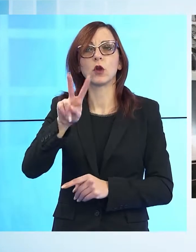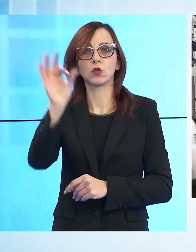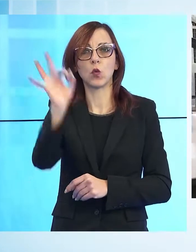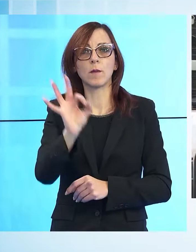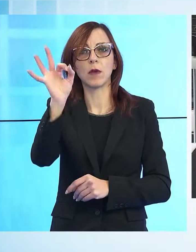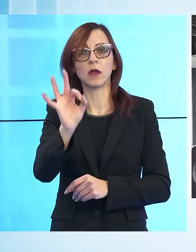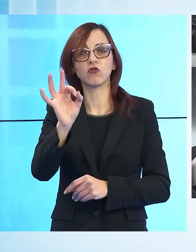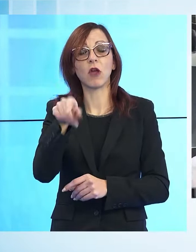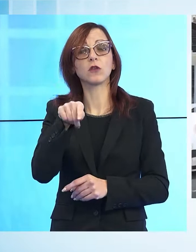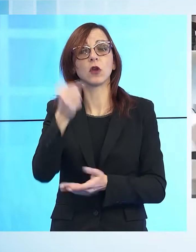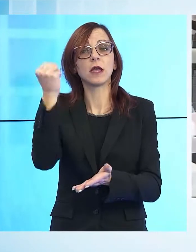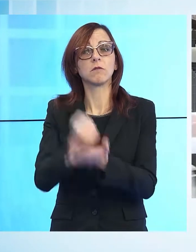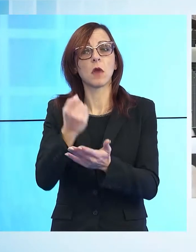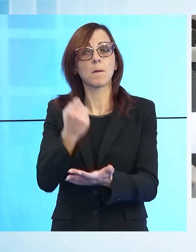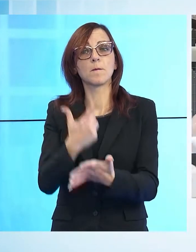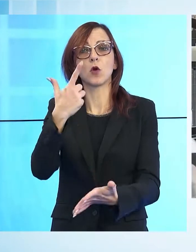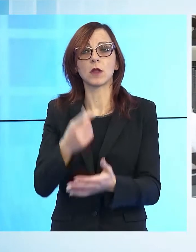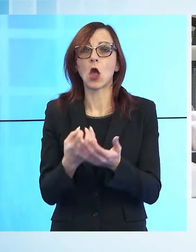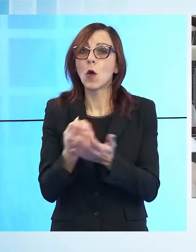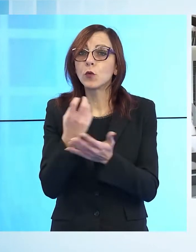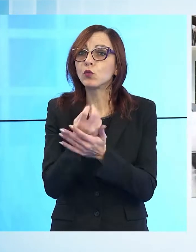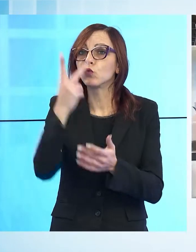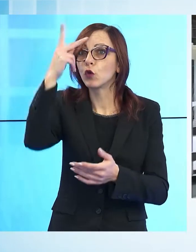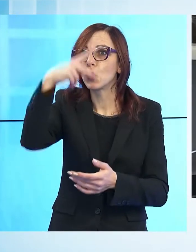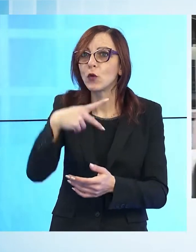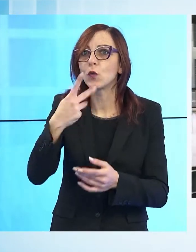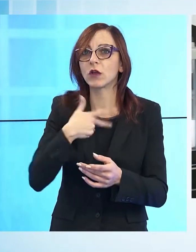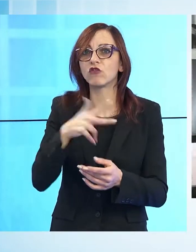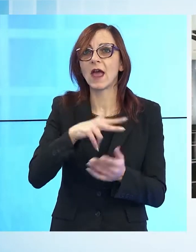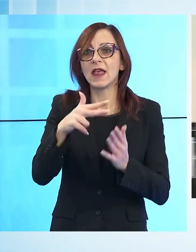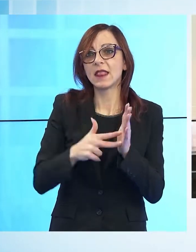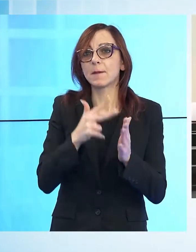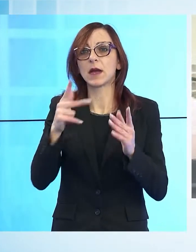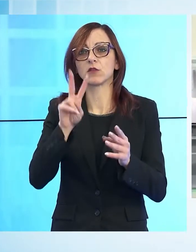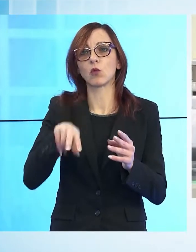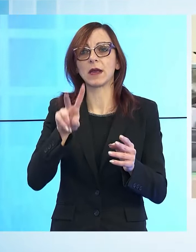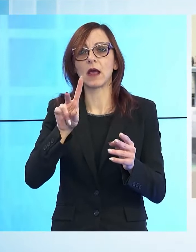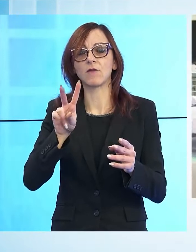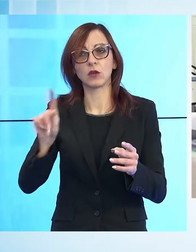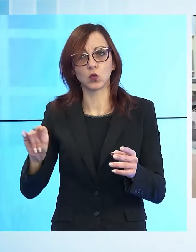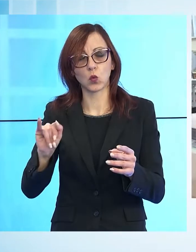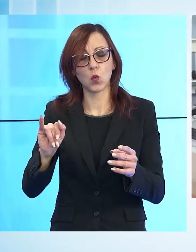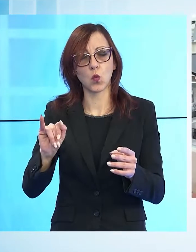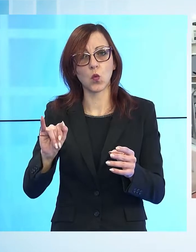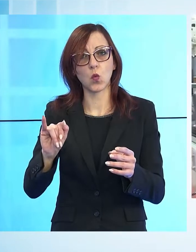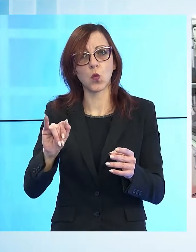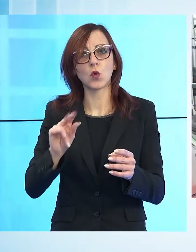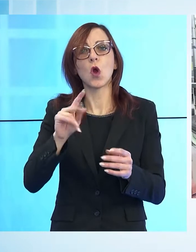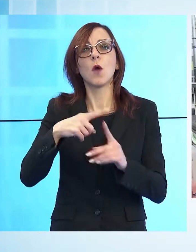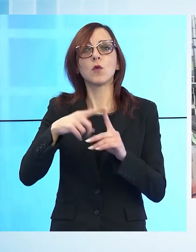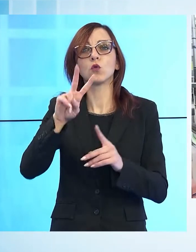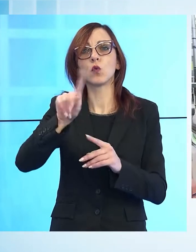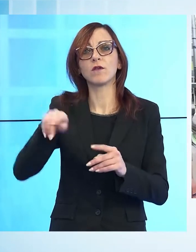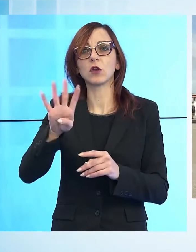una svolta importante. La produzione di Lucca realizza nel terzo trimestre 2021 un risultato superiore del 2,4% alla